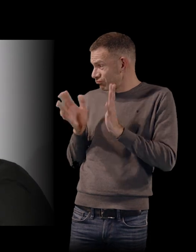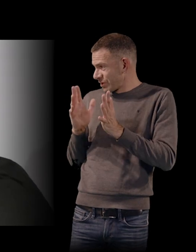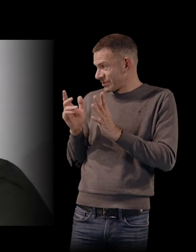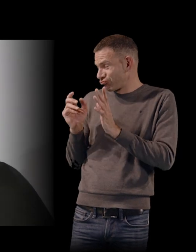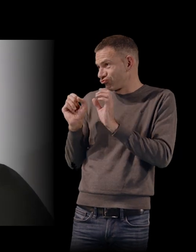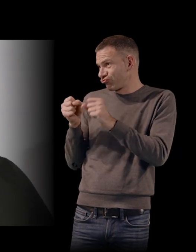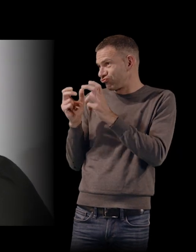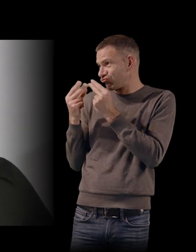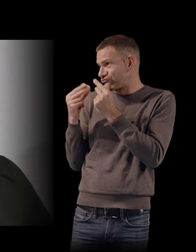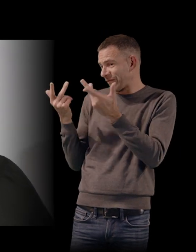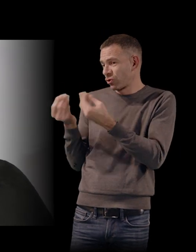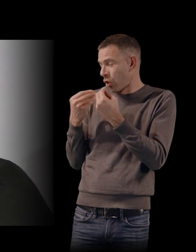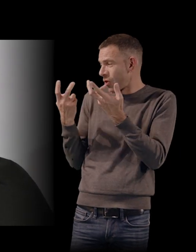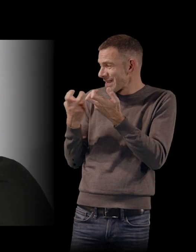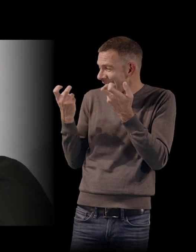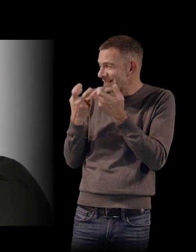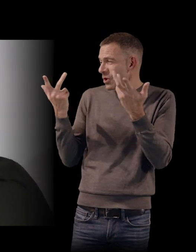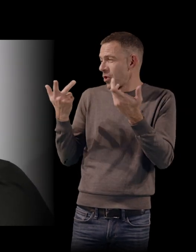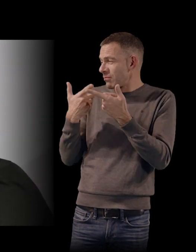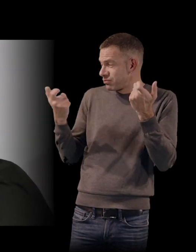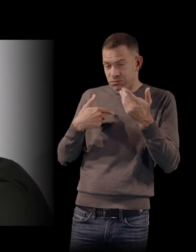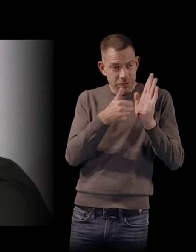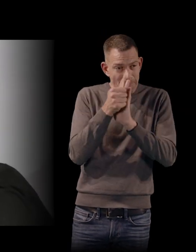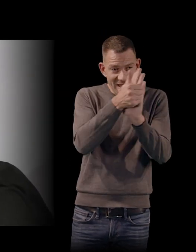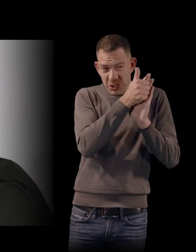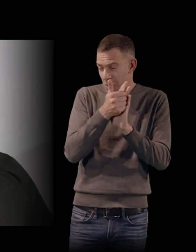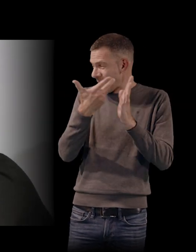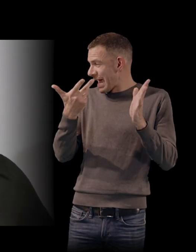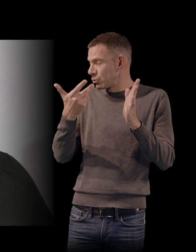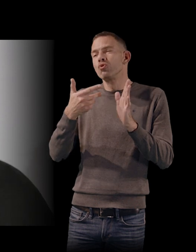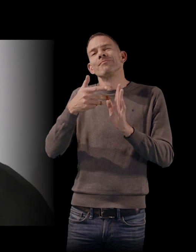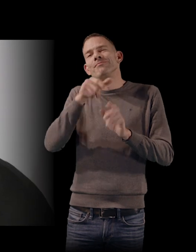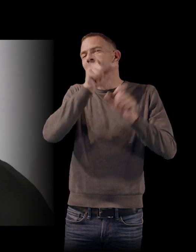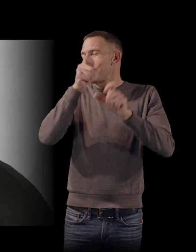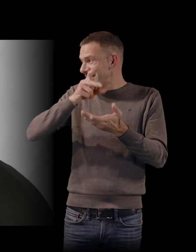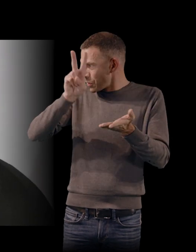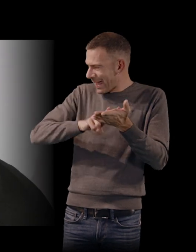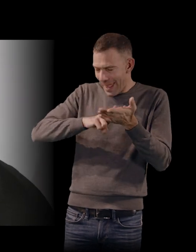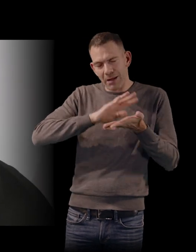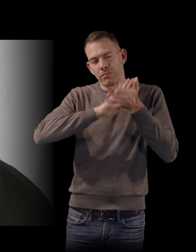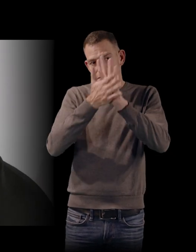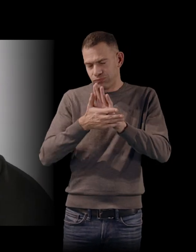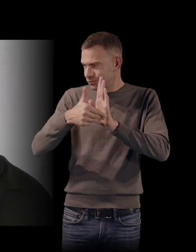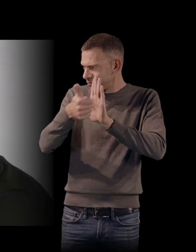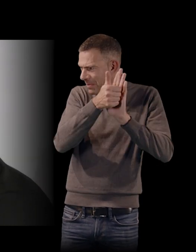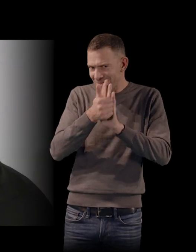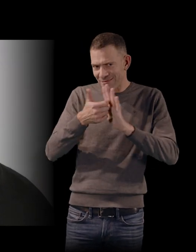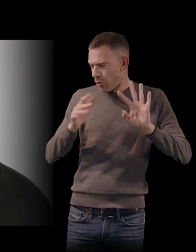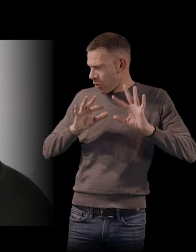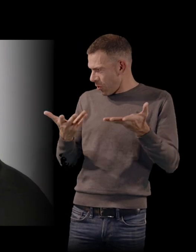quelques exemples, peut-être quelques-uns des personnages, enfin des personnes réelles qui deviennent personnages. C'est un travail, alors j